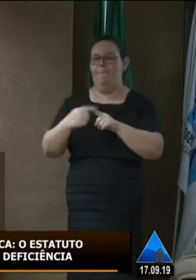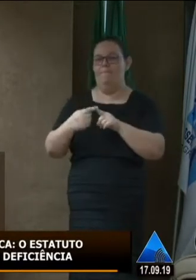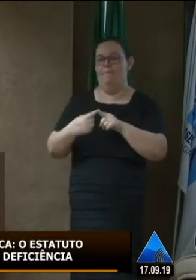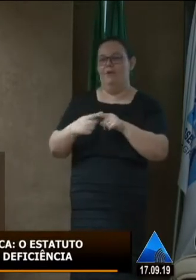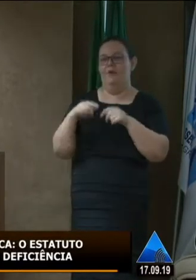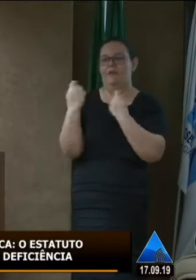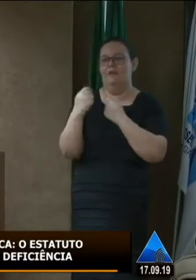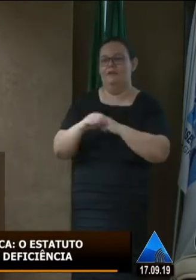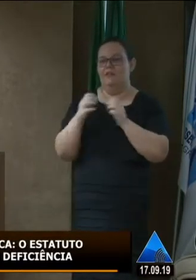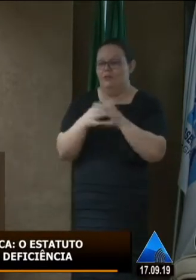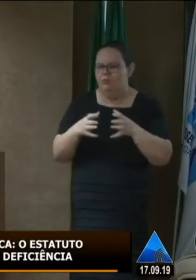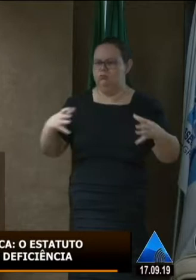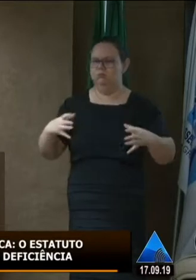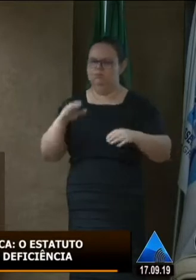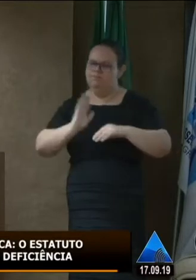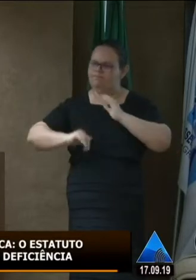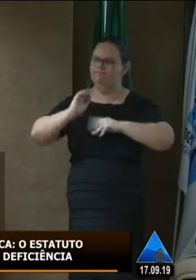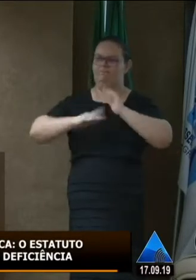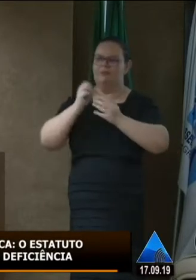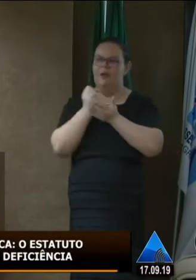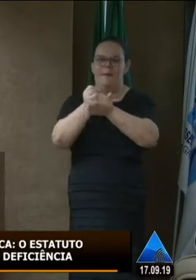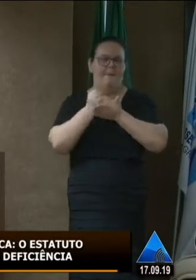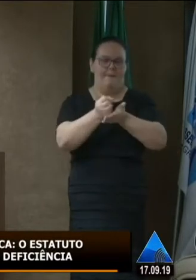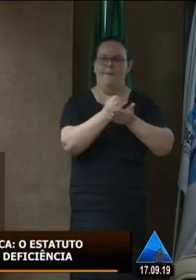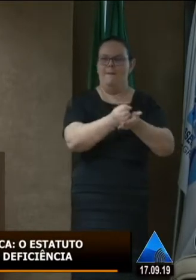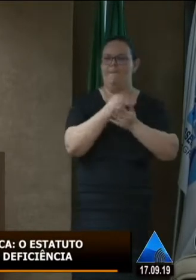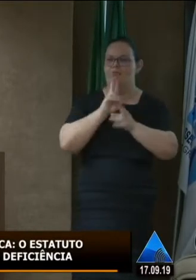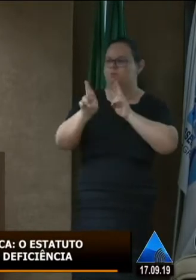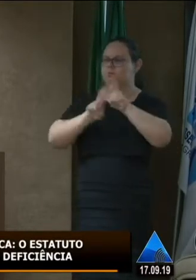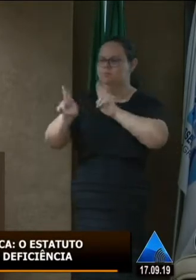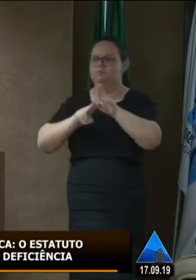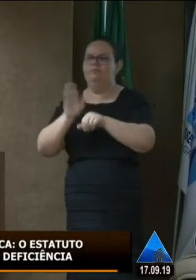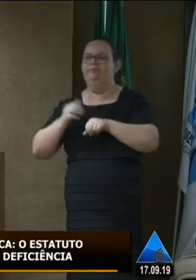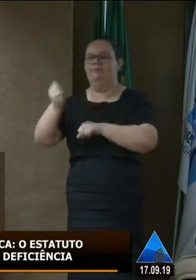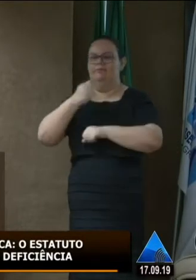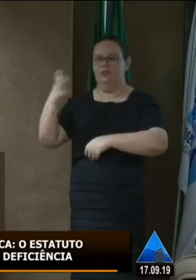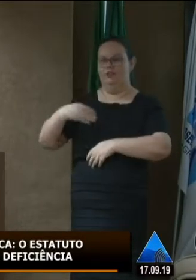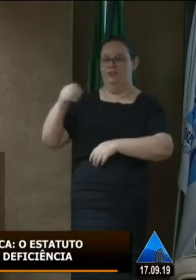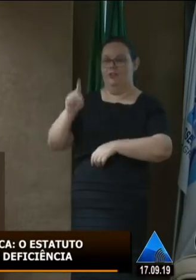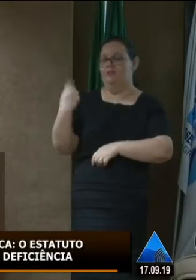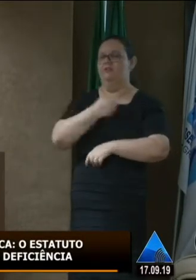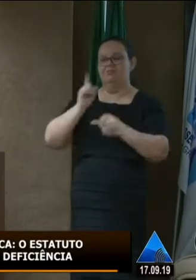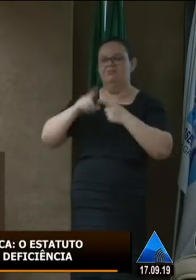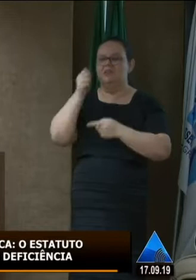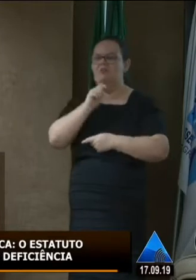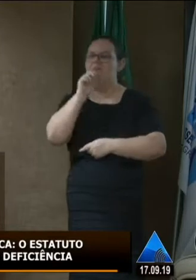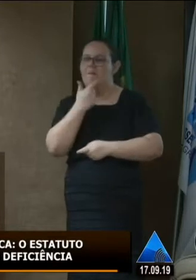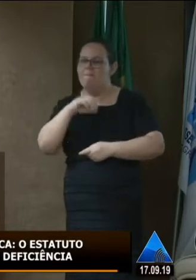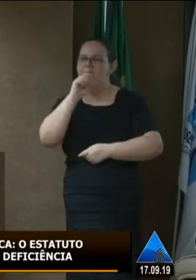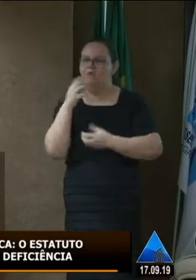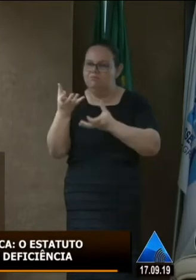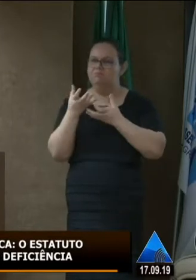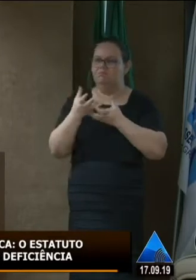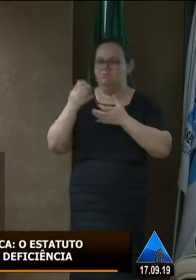multidisciplinar para que possa dar uma resposta melhor para nossos filhos e para nós também enquanto pais queremos